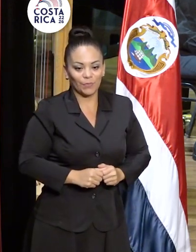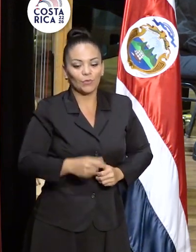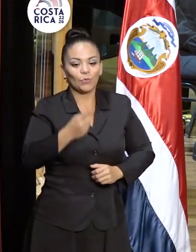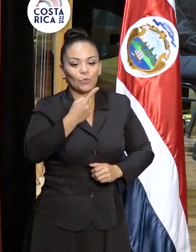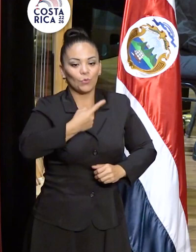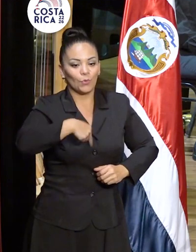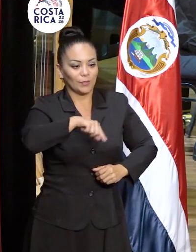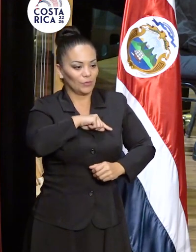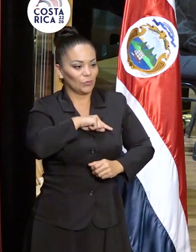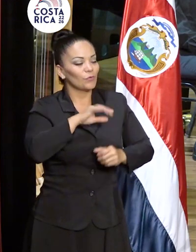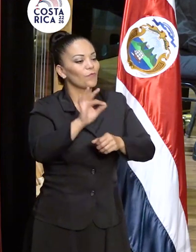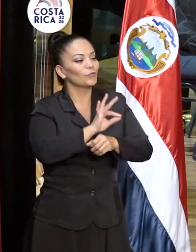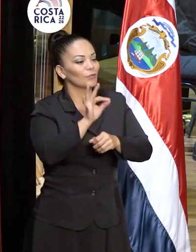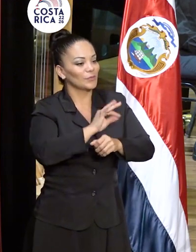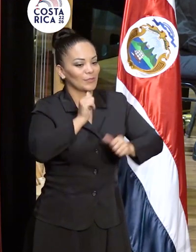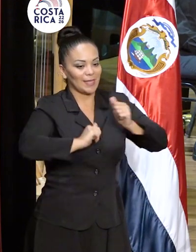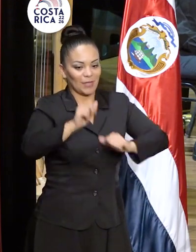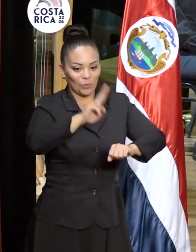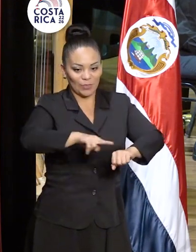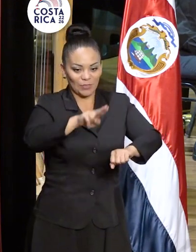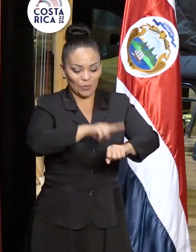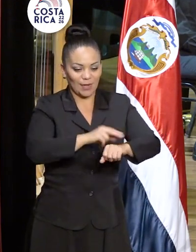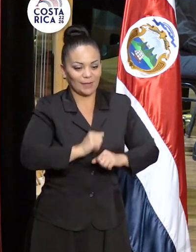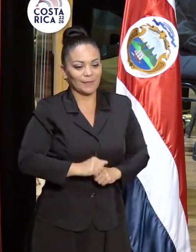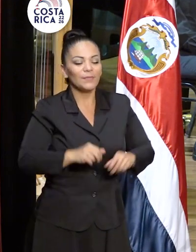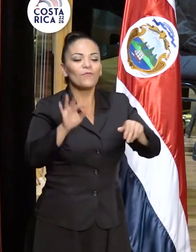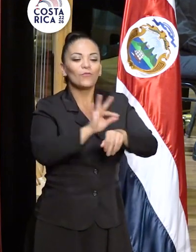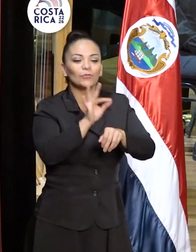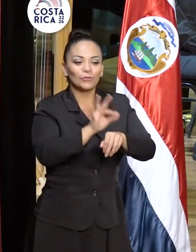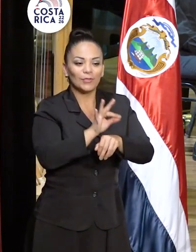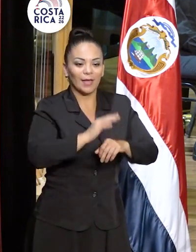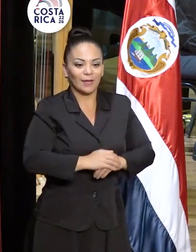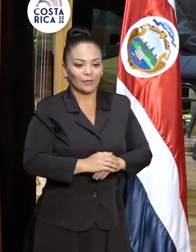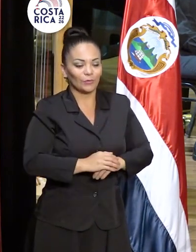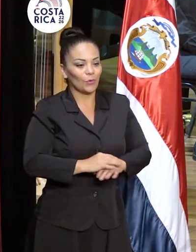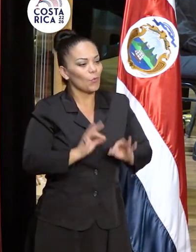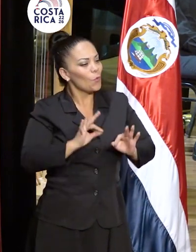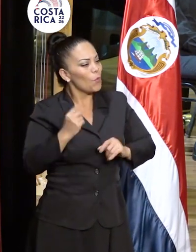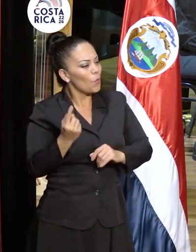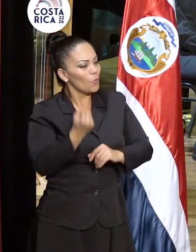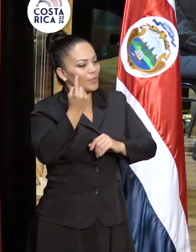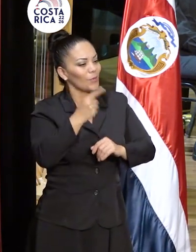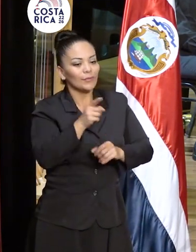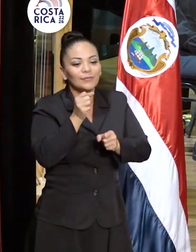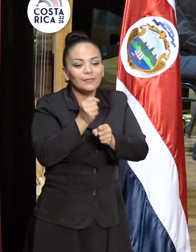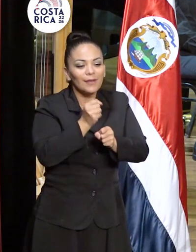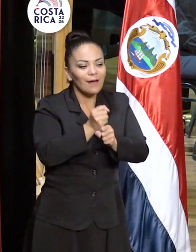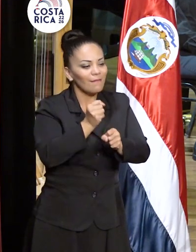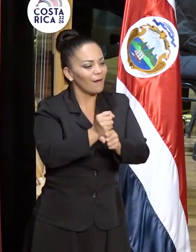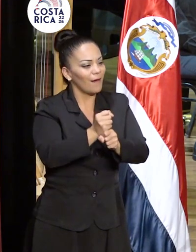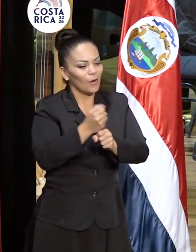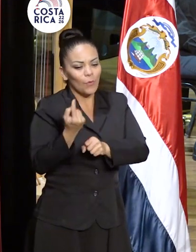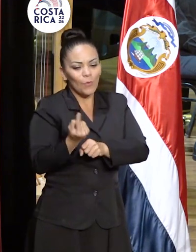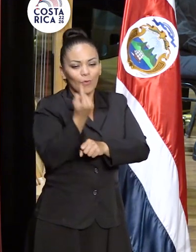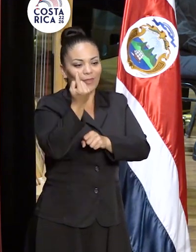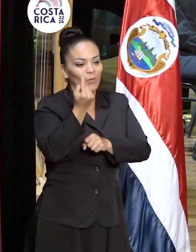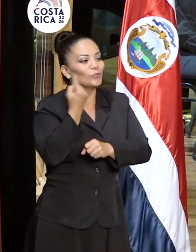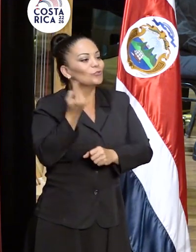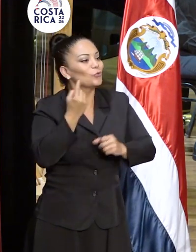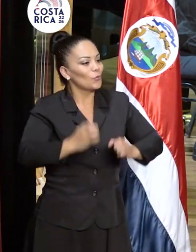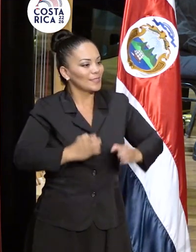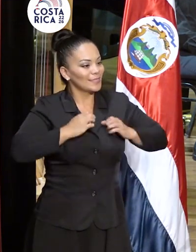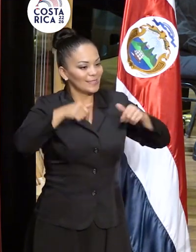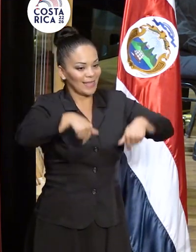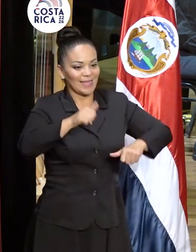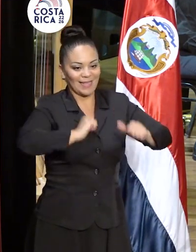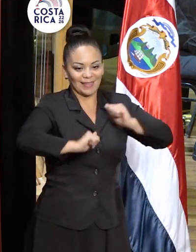nuestro personal del Teatro Nacional, un personal único que hace oficios que son únicos, que solo existen en